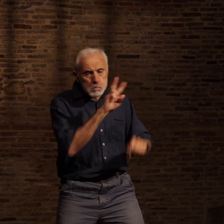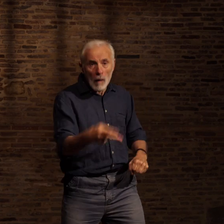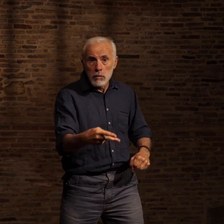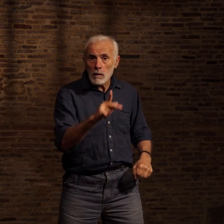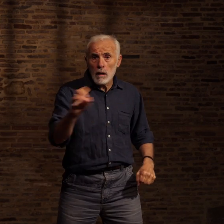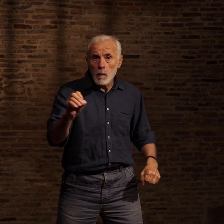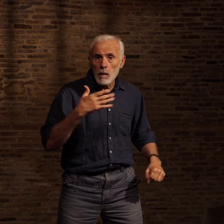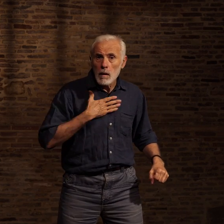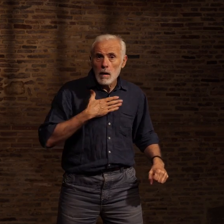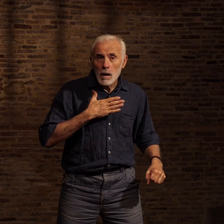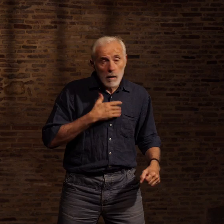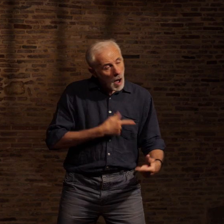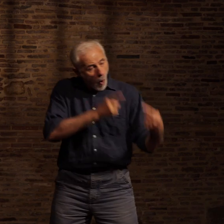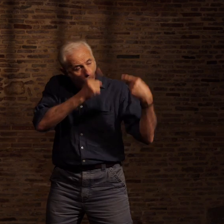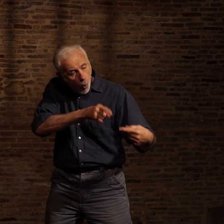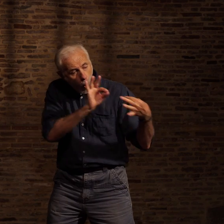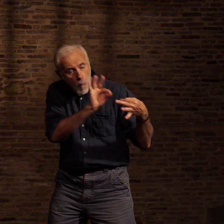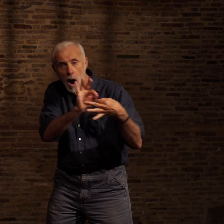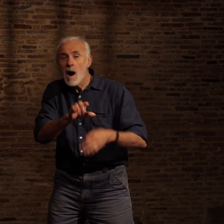J'ai aligné 20 combats, une seule défaite.